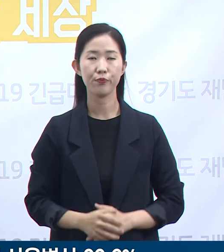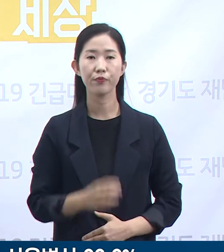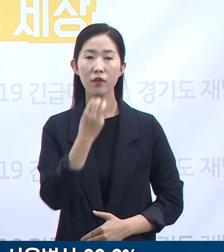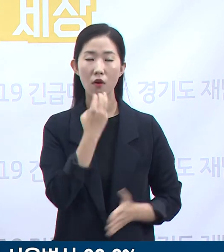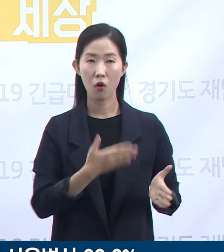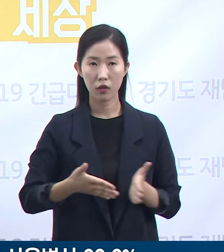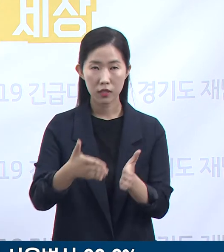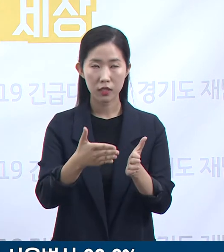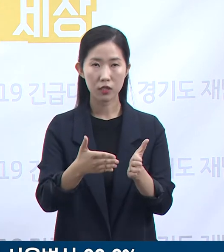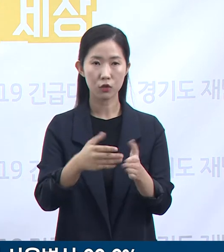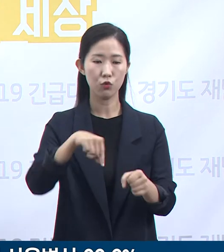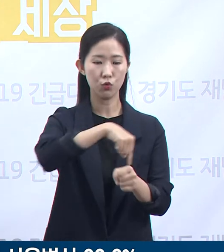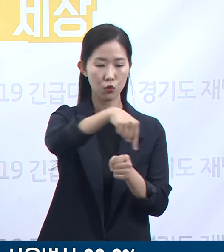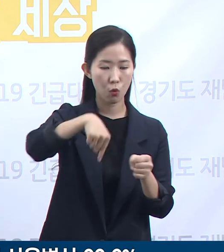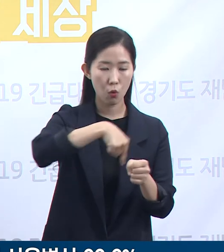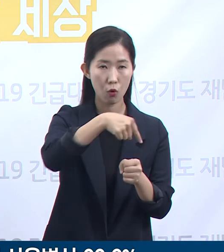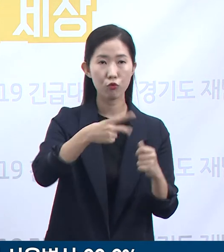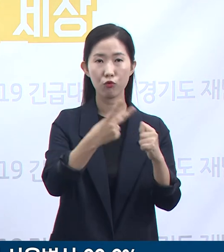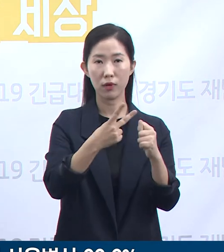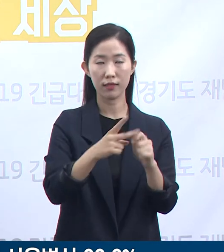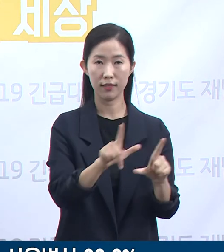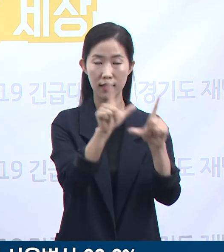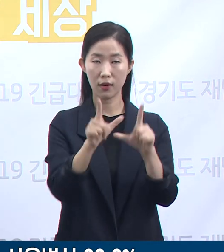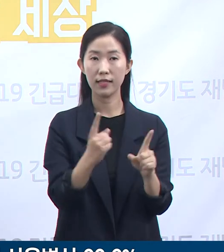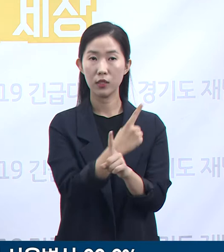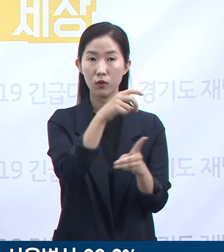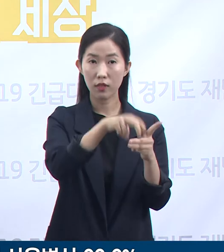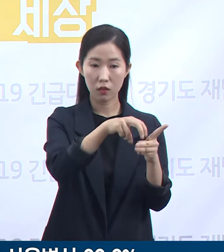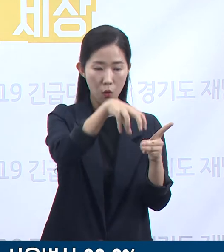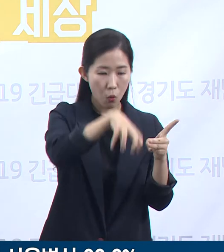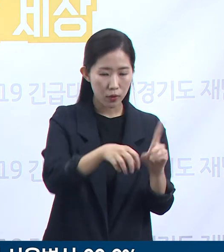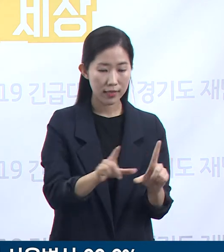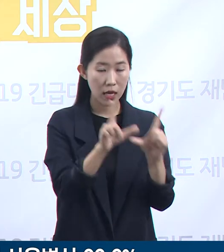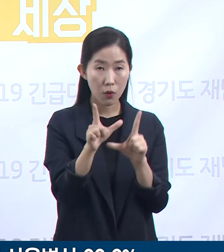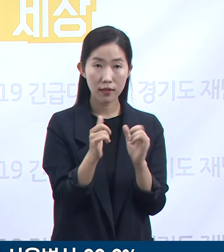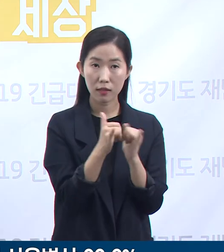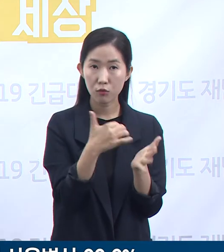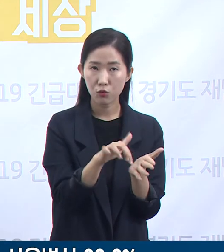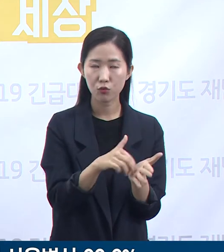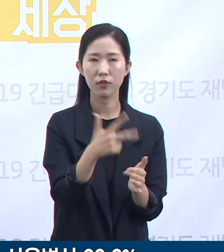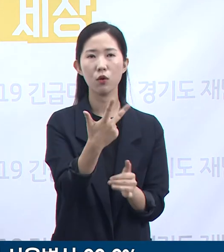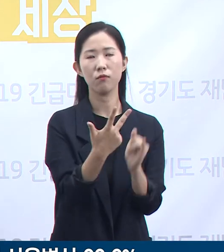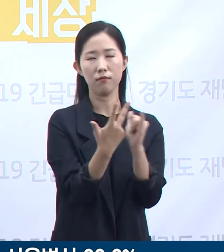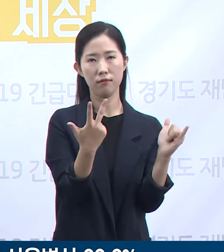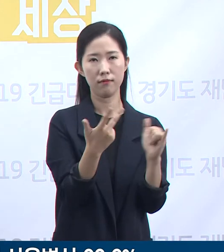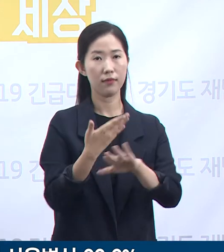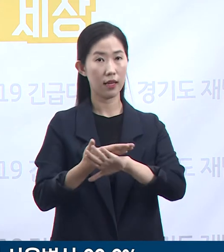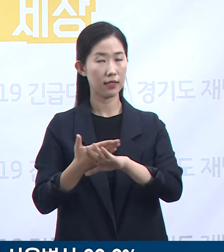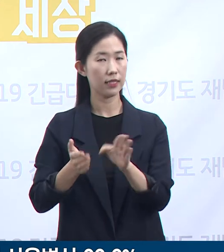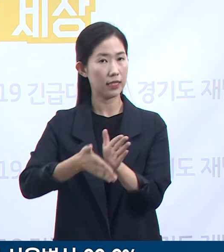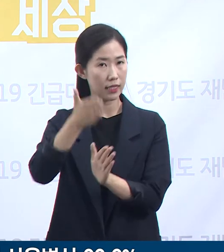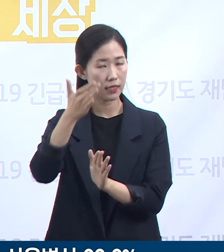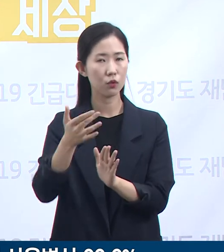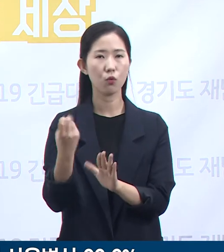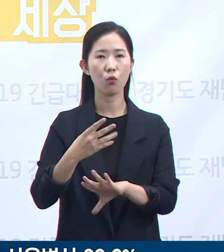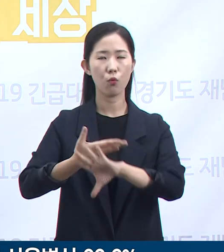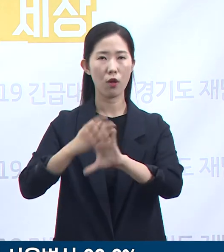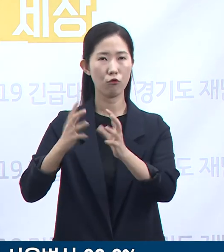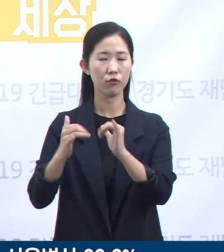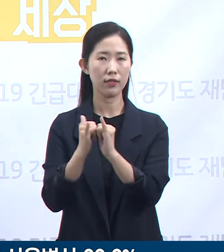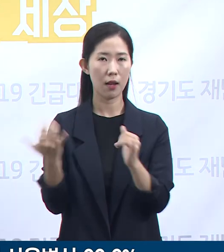2 생활치료센터에는 7명의 확진자가 생활하고 있으며 타 시도 및 외국인 포함 총